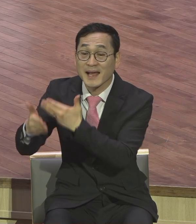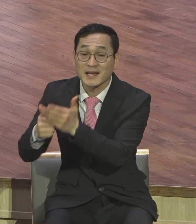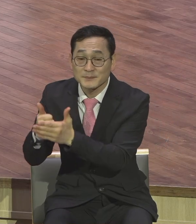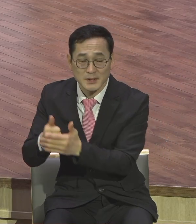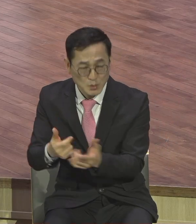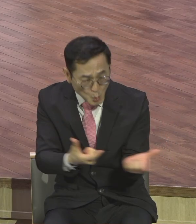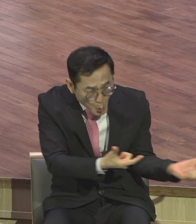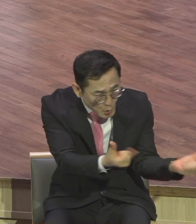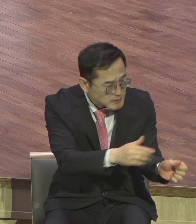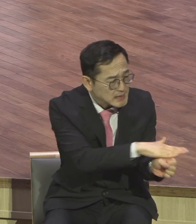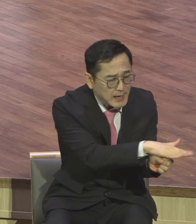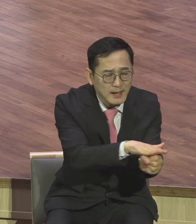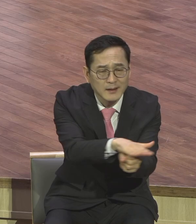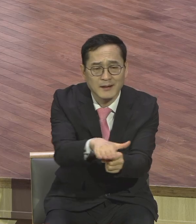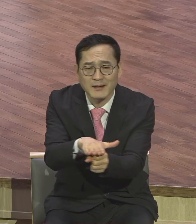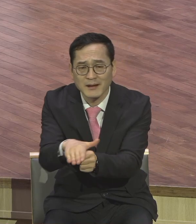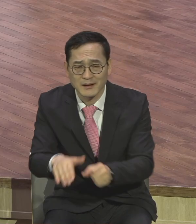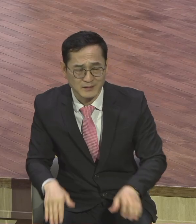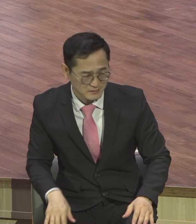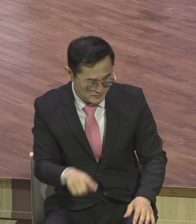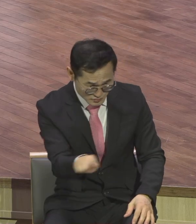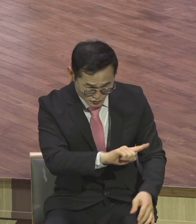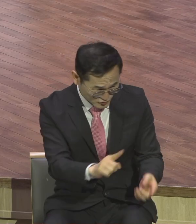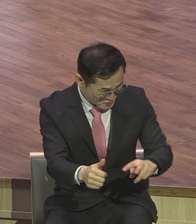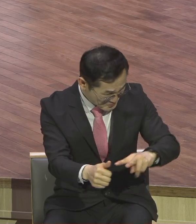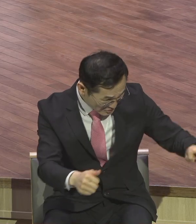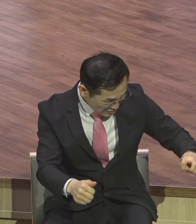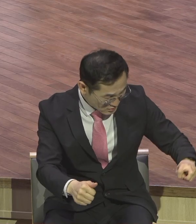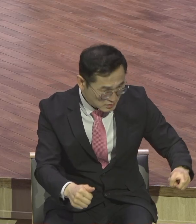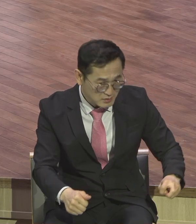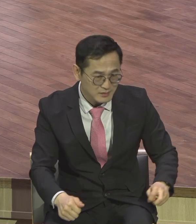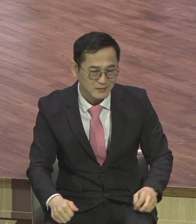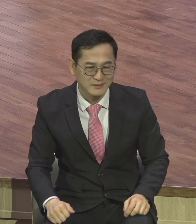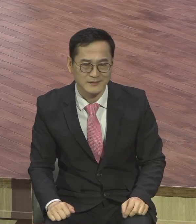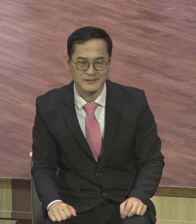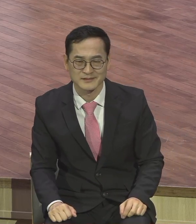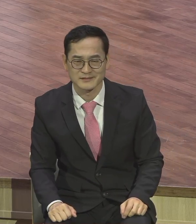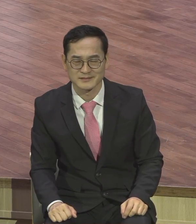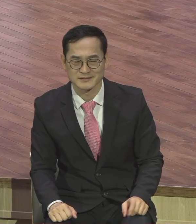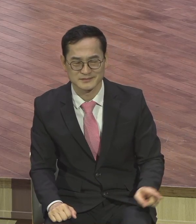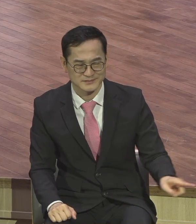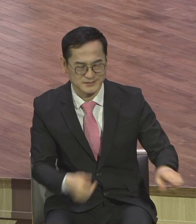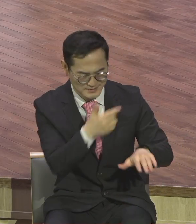인간들 다 필요없어. 하나님은 알았는데 가짜입니다. 성경적 신앙생활 아니에요.